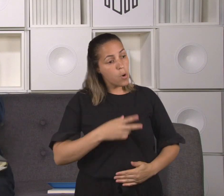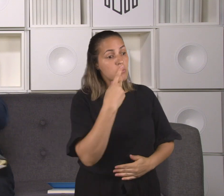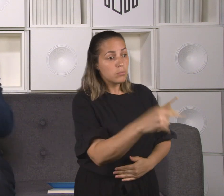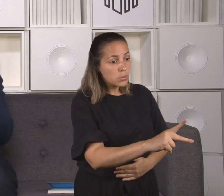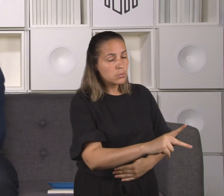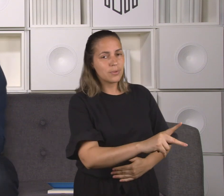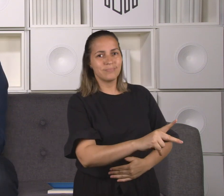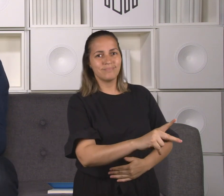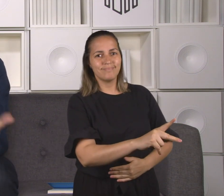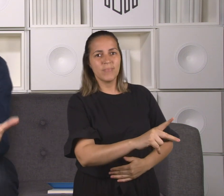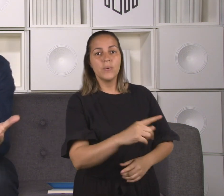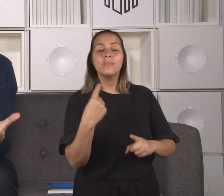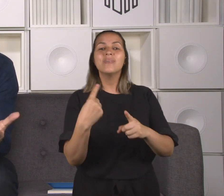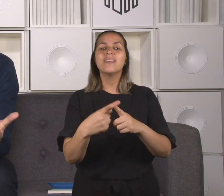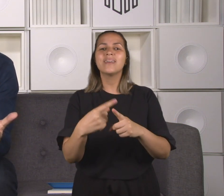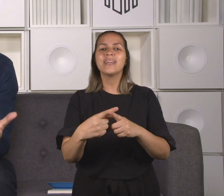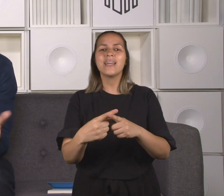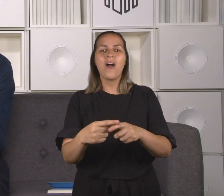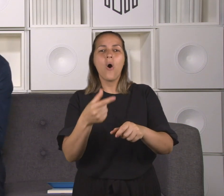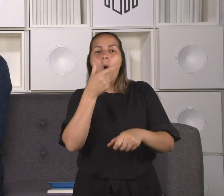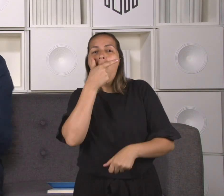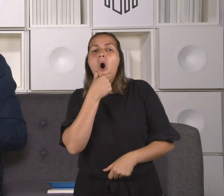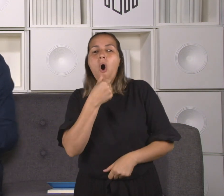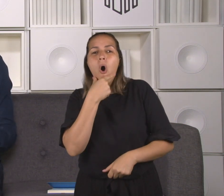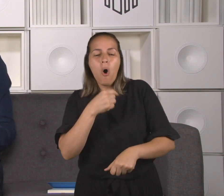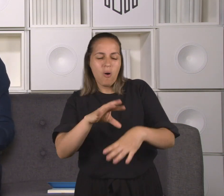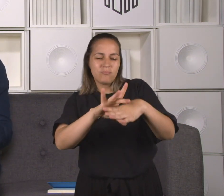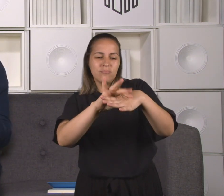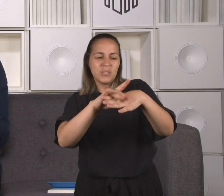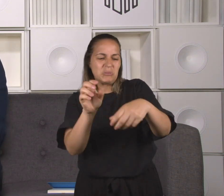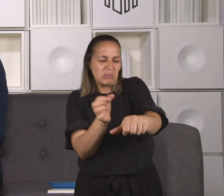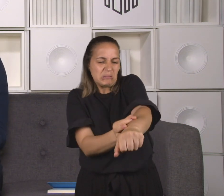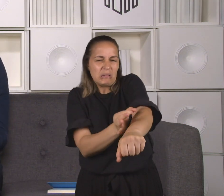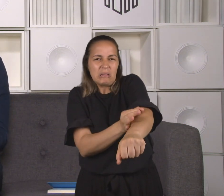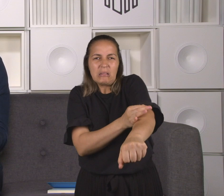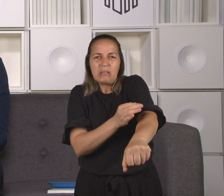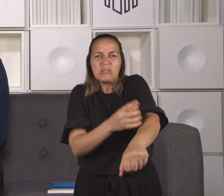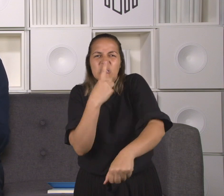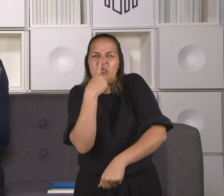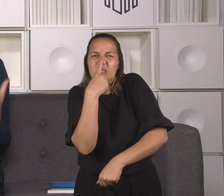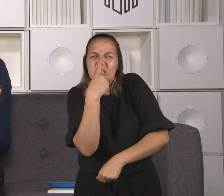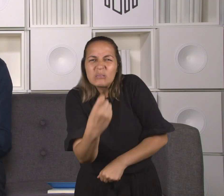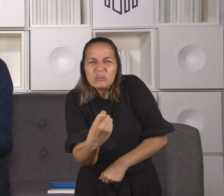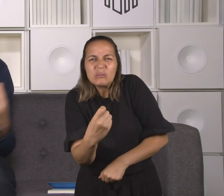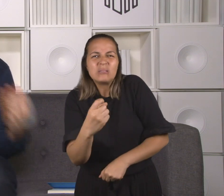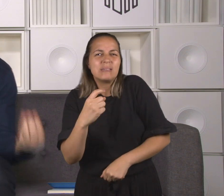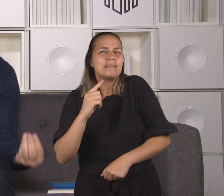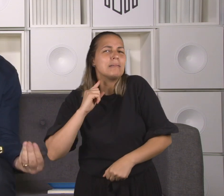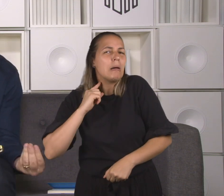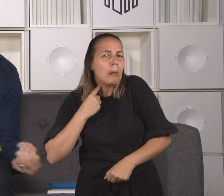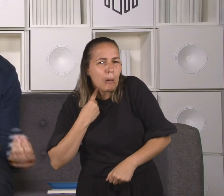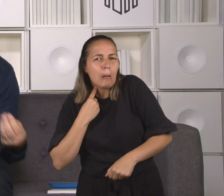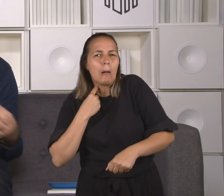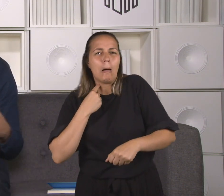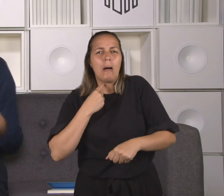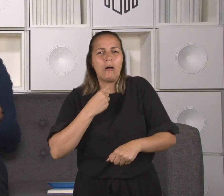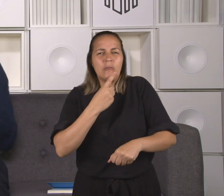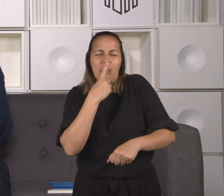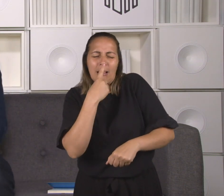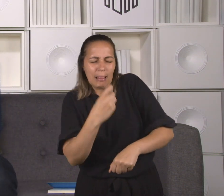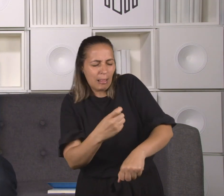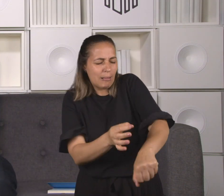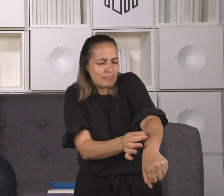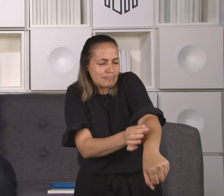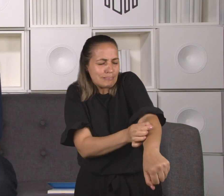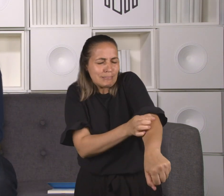tocasse um leproso ficaria impuro também. Um leproso não poderia participar dos ofícios religiosos, ele não